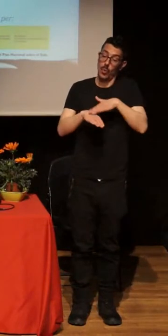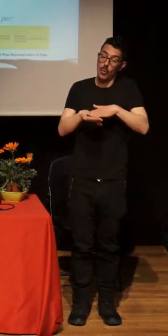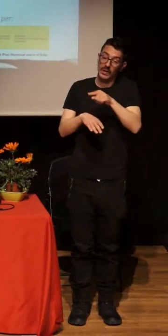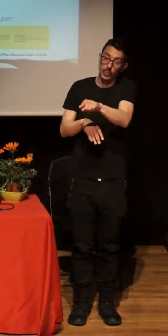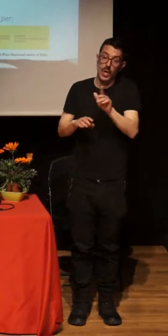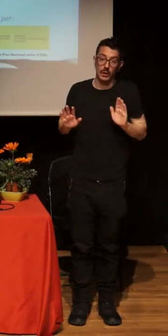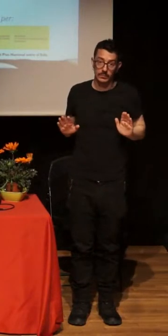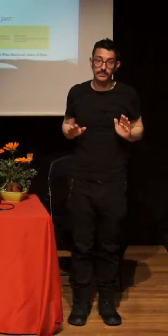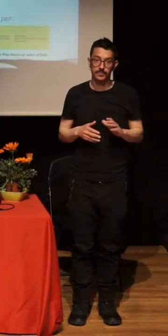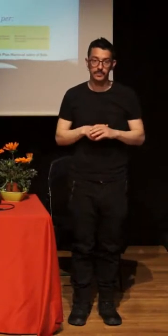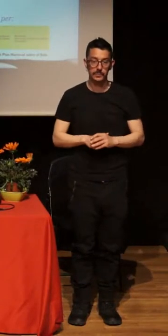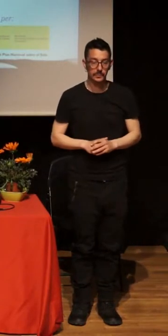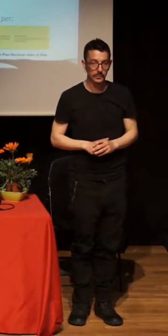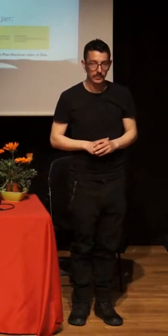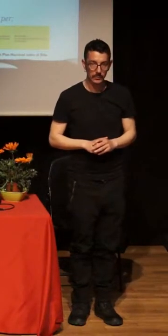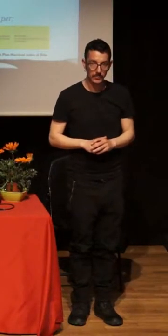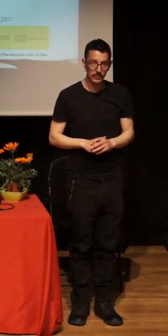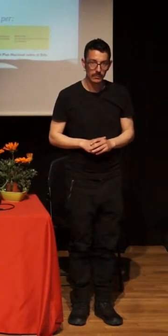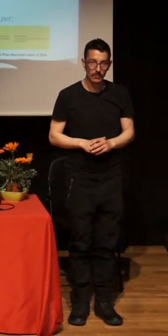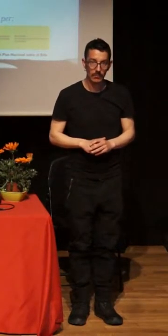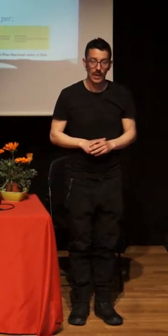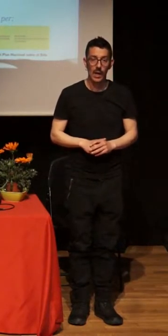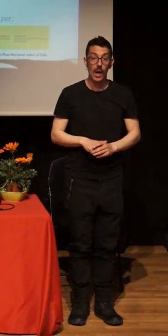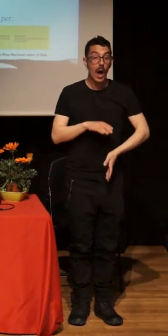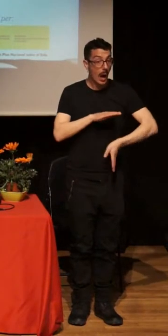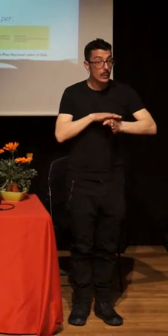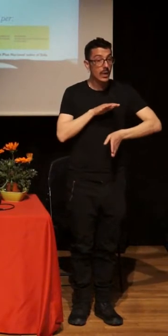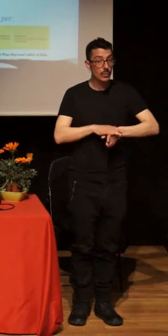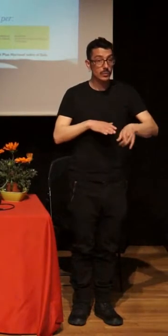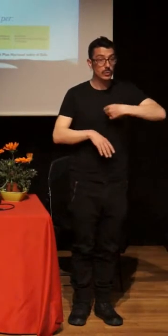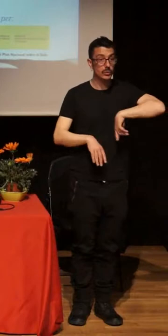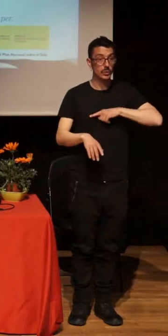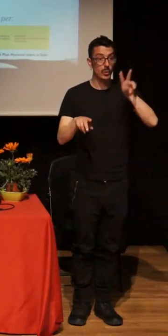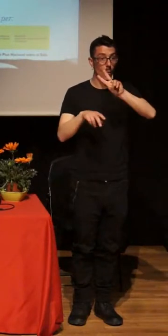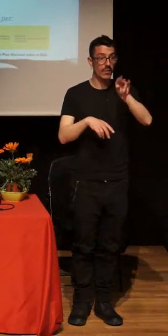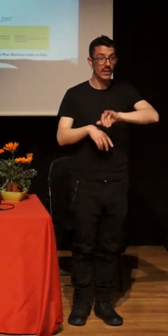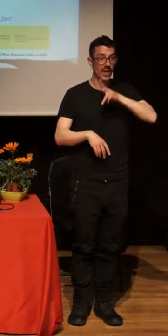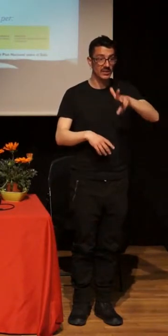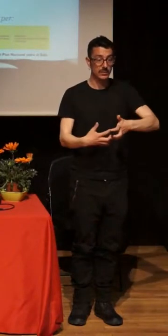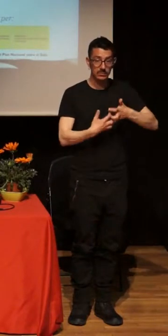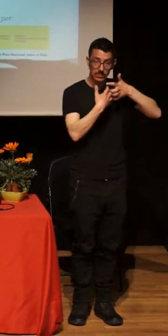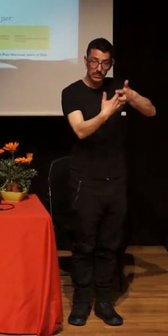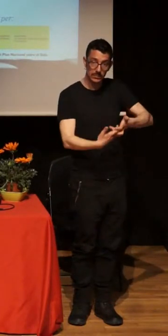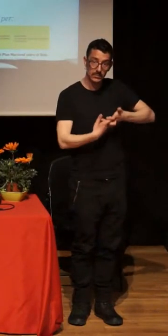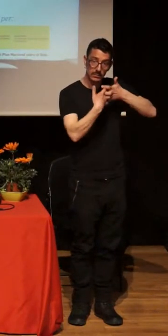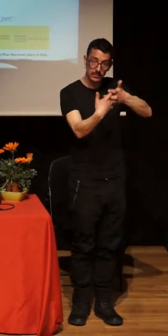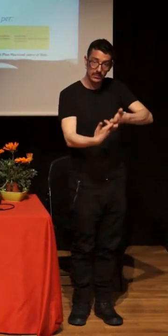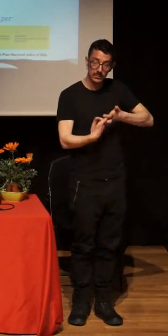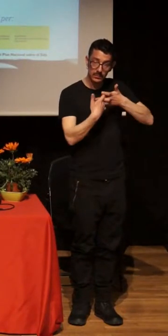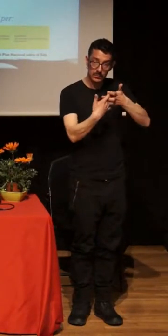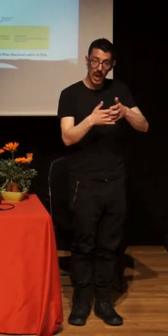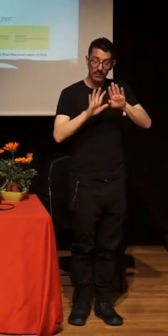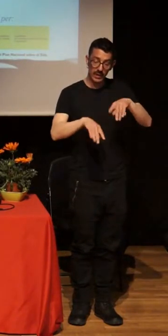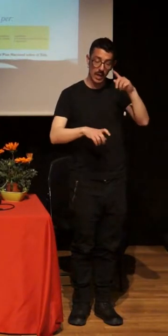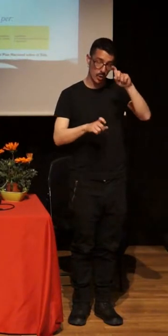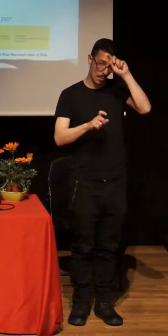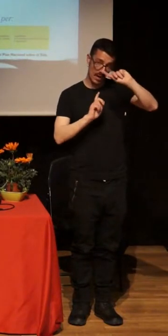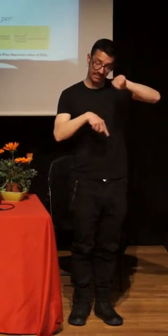as well as theлов решiges, and sometimes, we have animated Their rendezvous, cause the infection, if